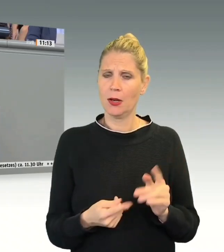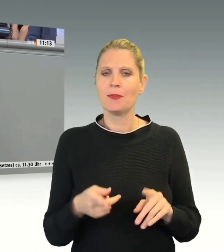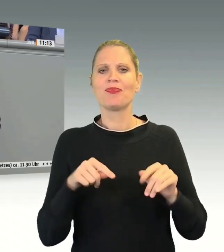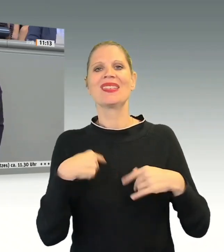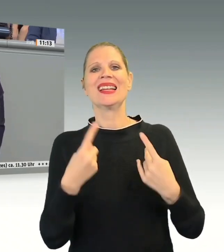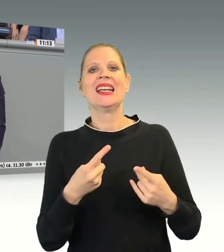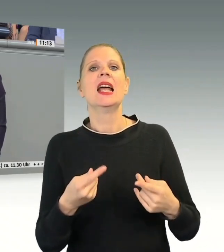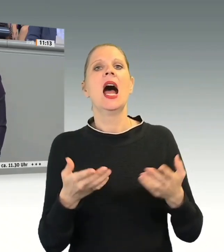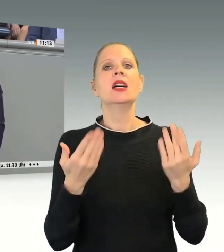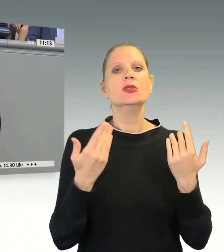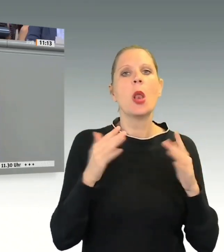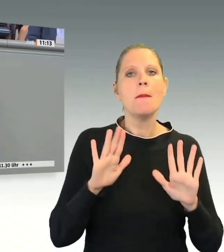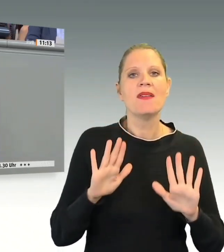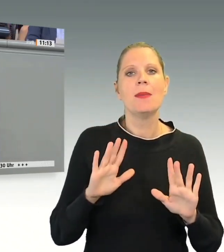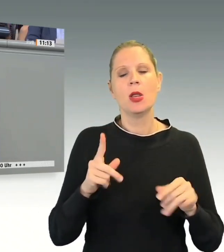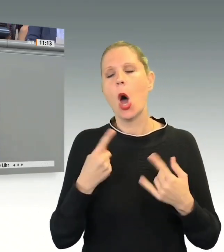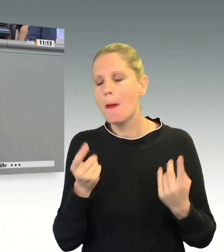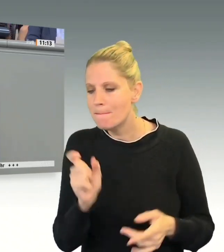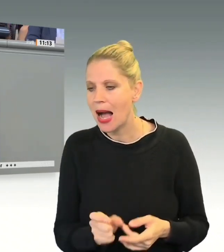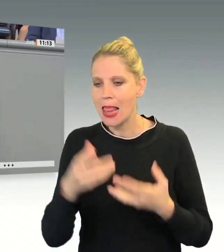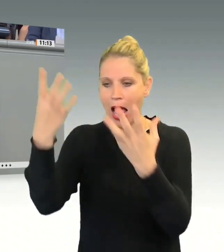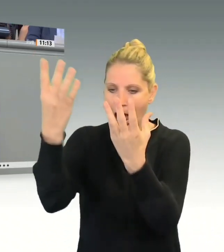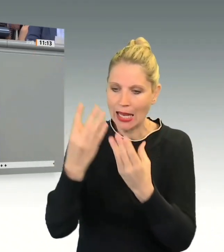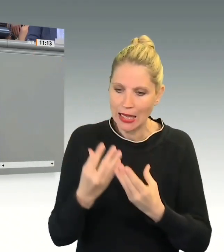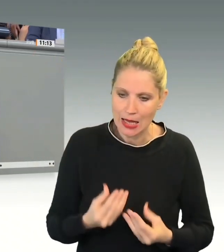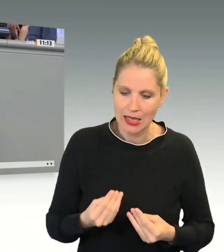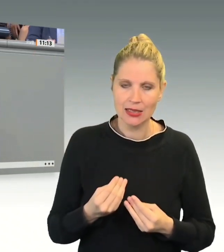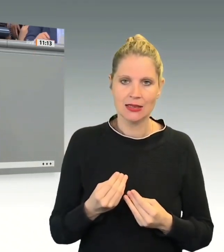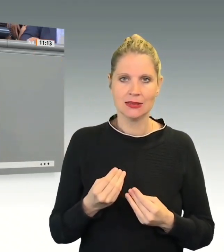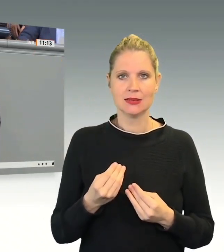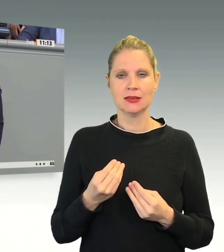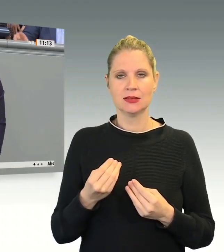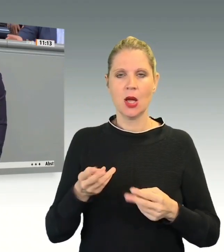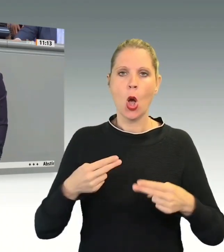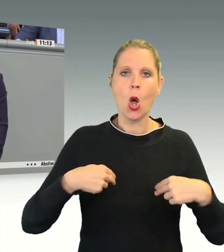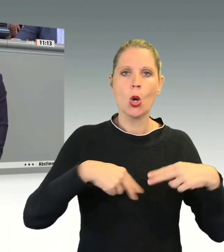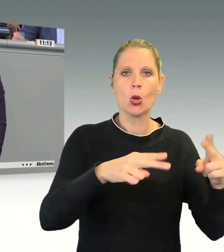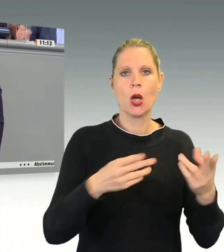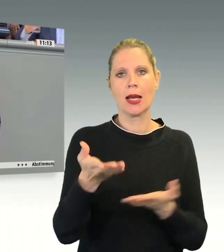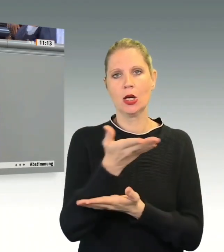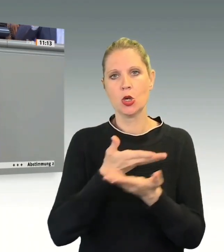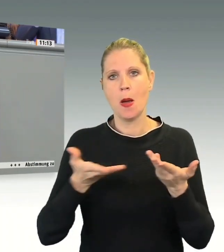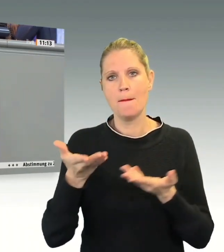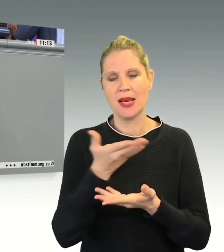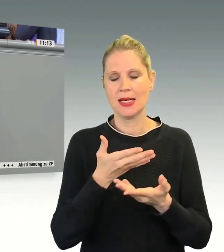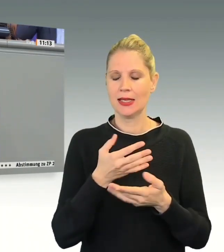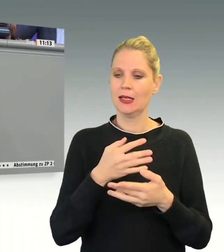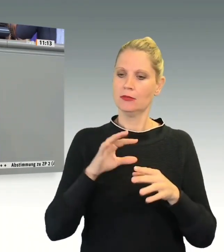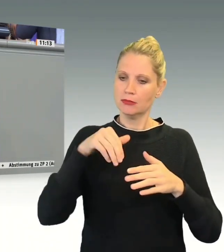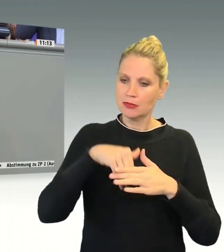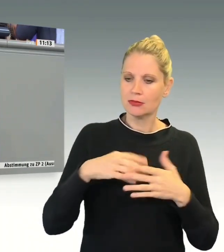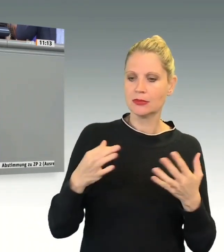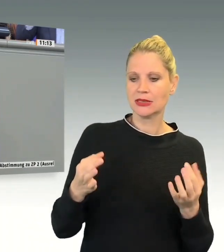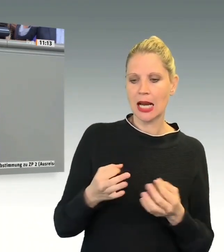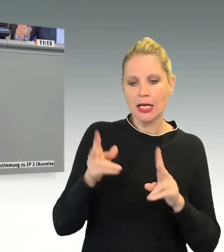eingeladen zu einem sogenannten Rückkehrgespräch, wo ganz sachlich und in aller Ruhe die Möglichkeiten